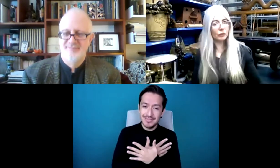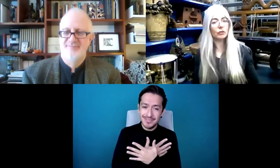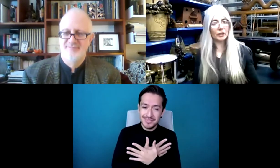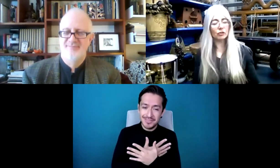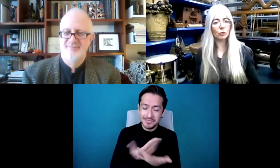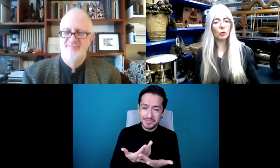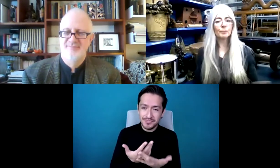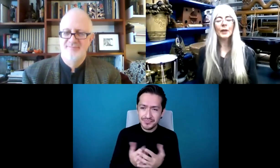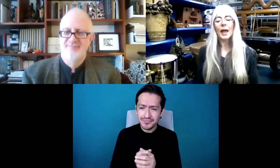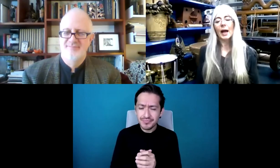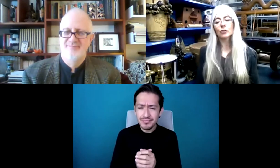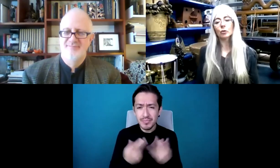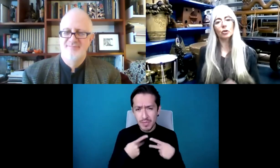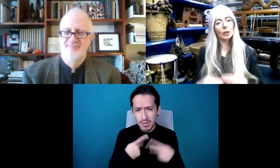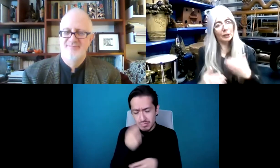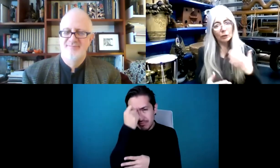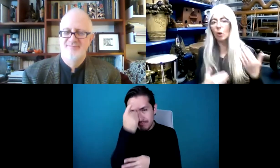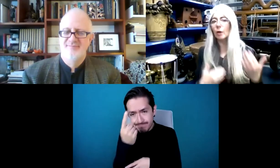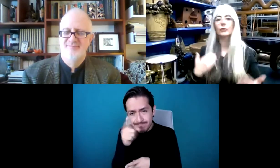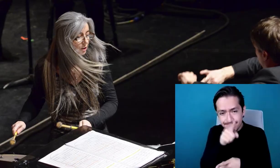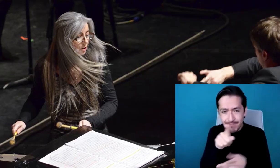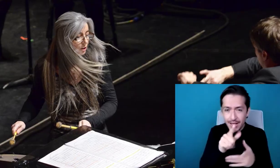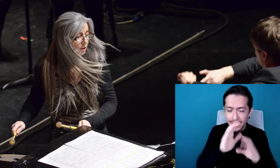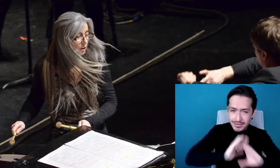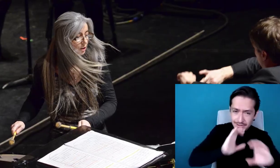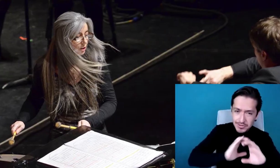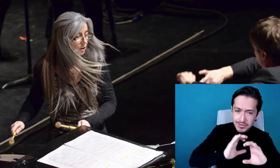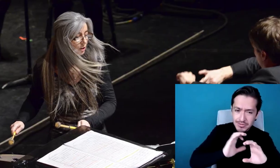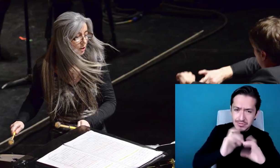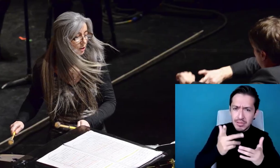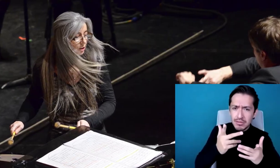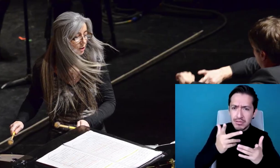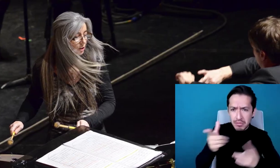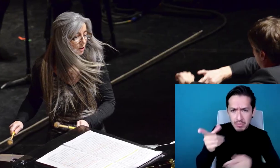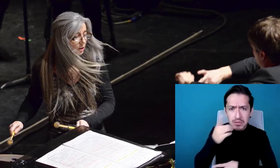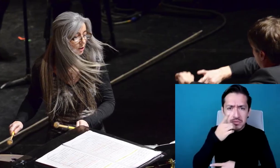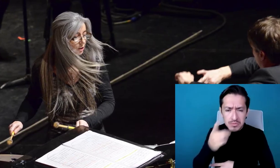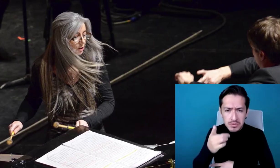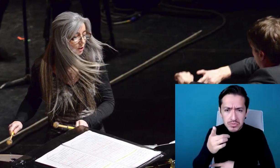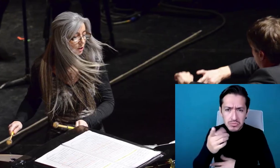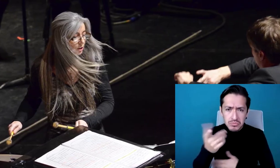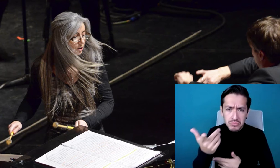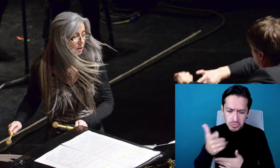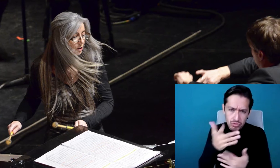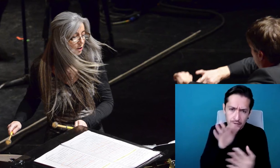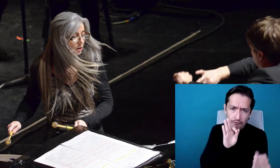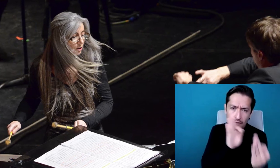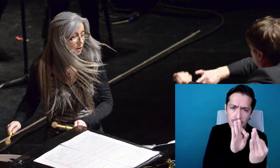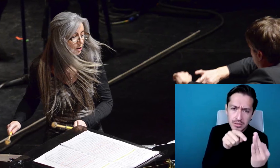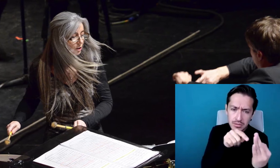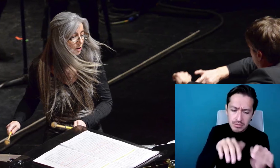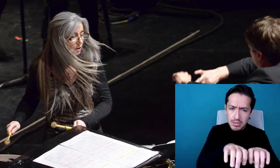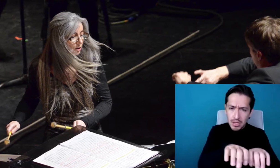dicho que estos instrumentos van a la parte delantera del escenario.